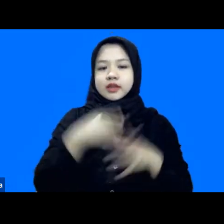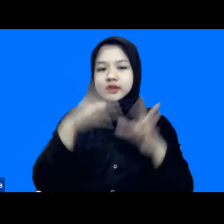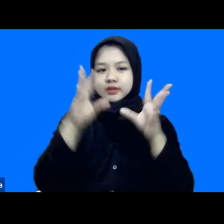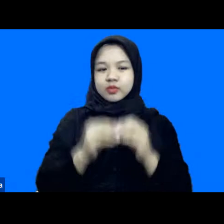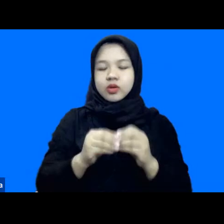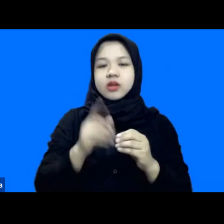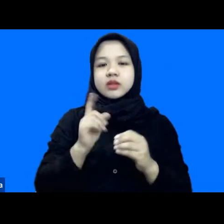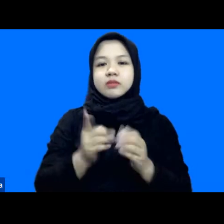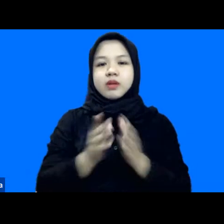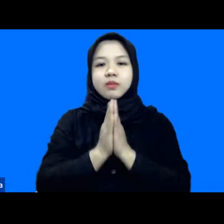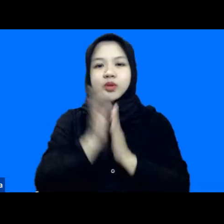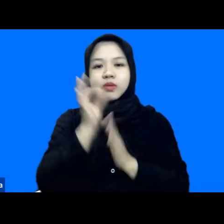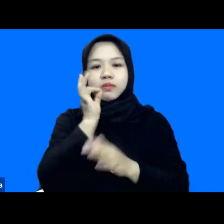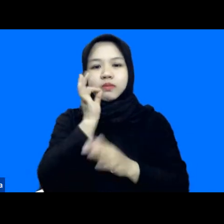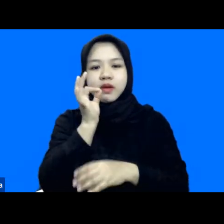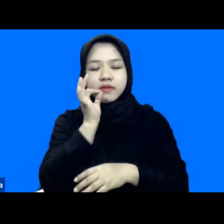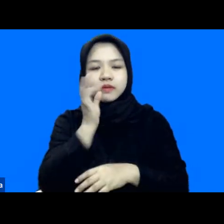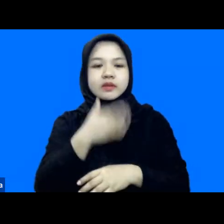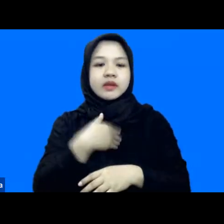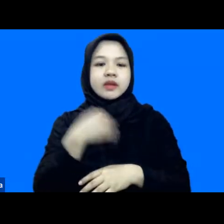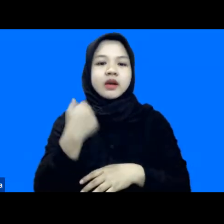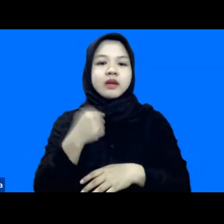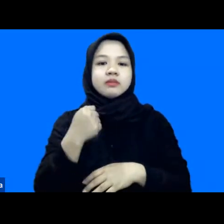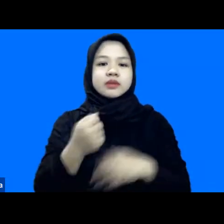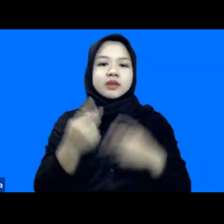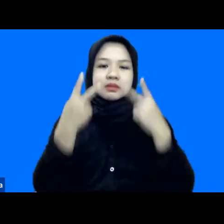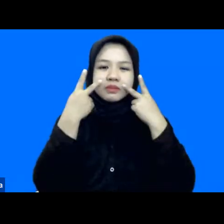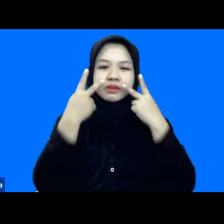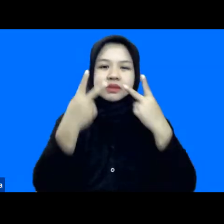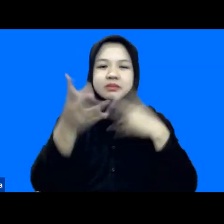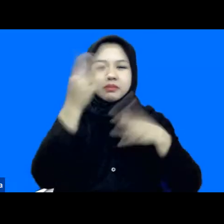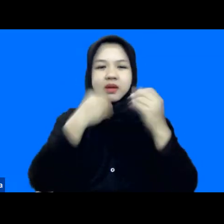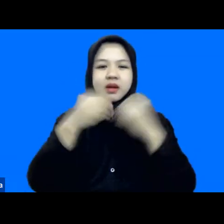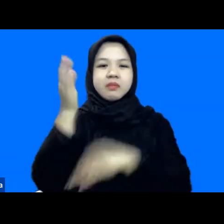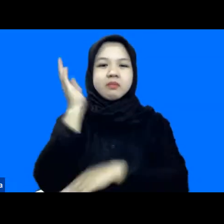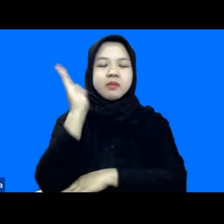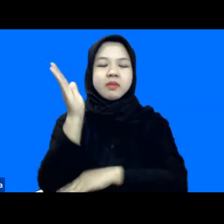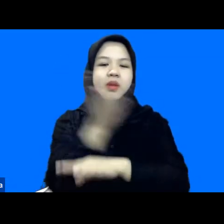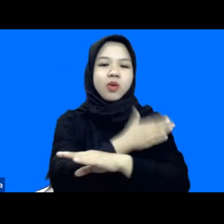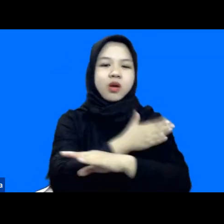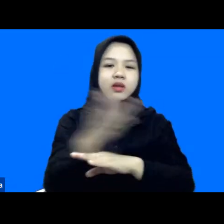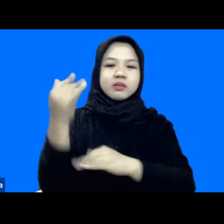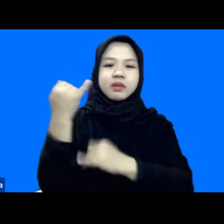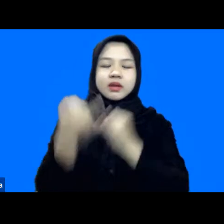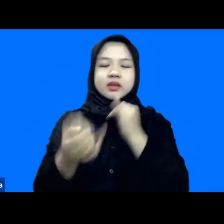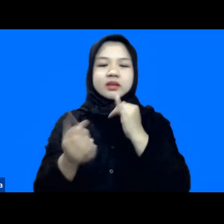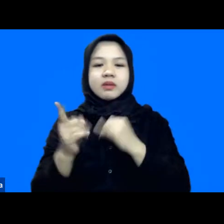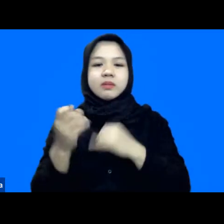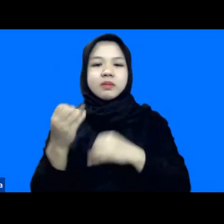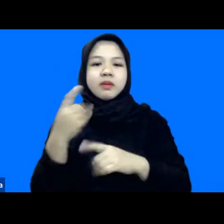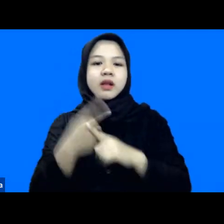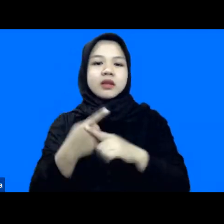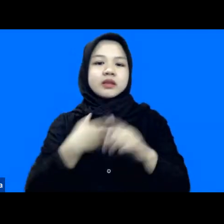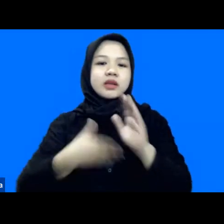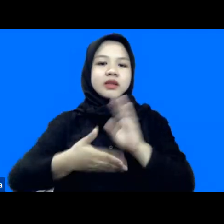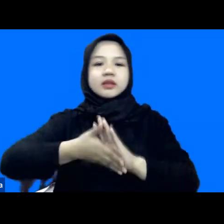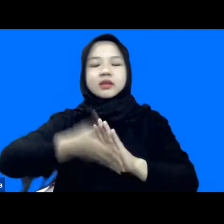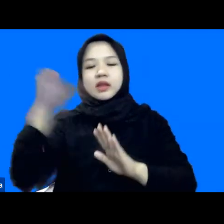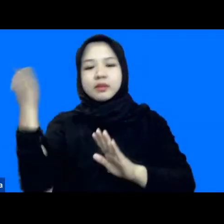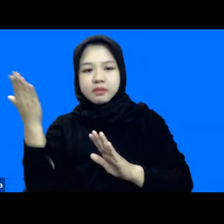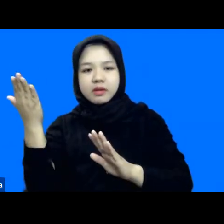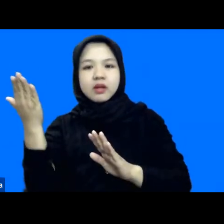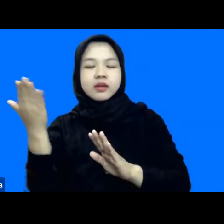mohon maaf Mas Irman saya tidak menyimak tadi paparan dari awal sampai akhir karena beberapa kali terlempar keluar dari